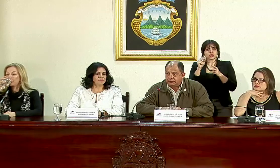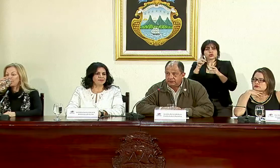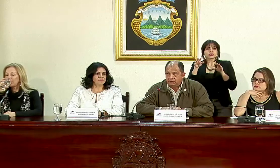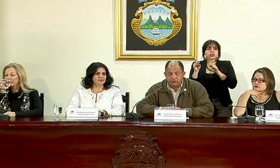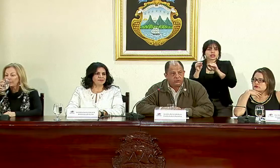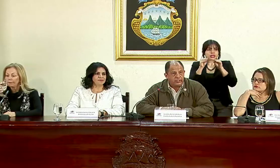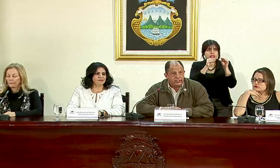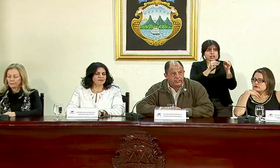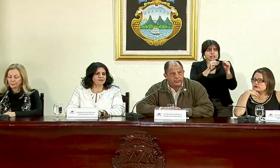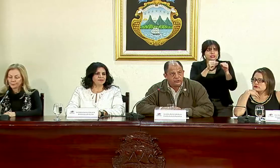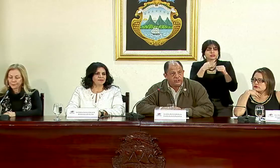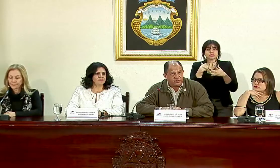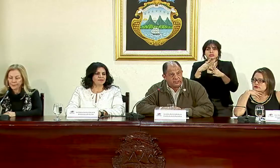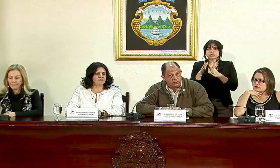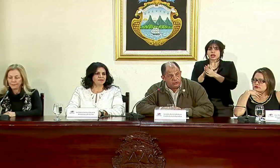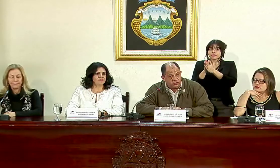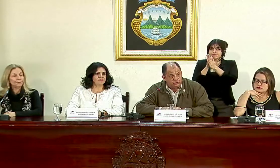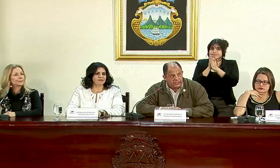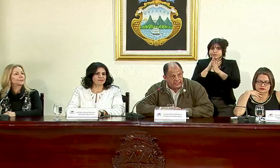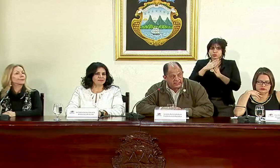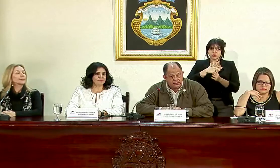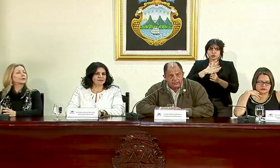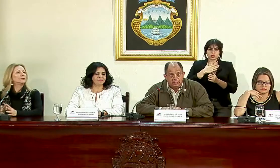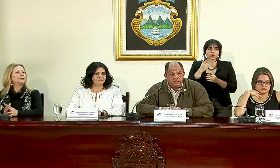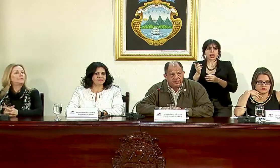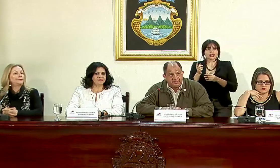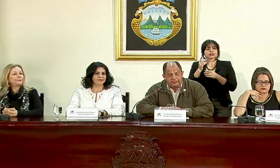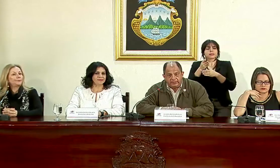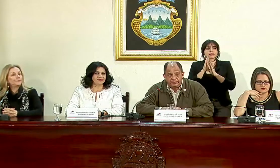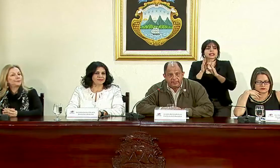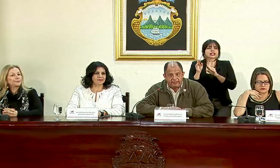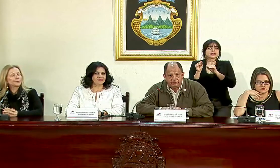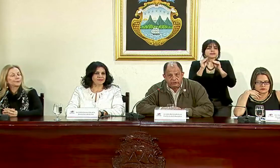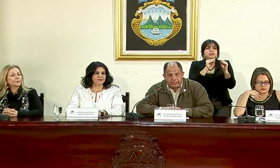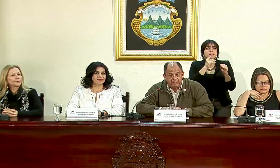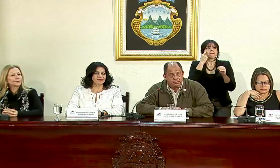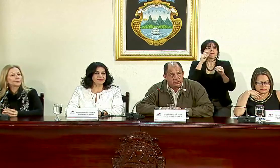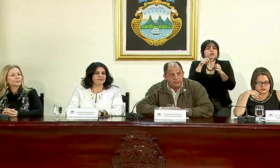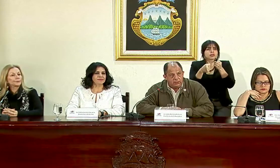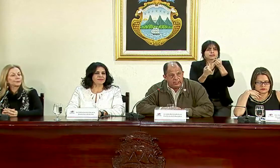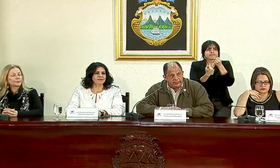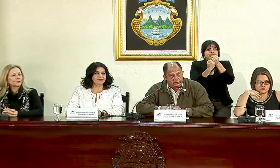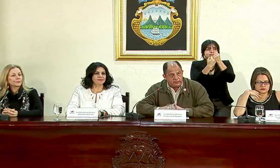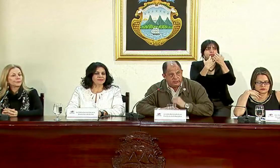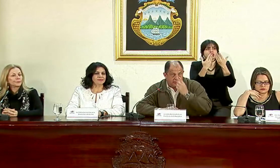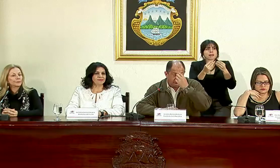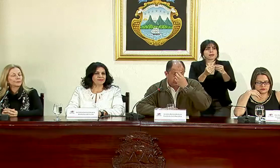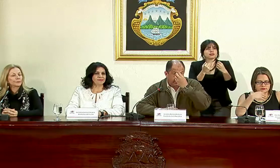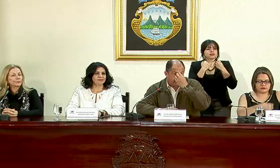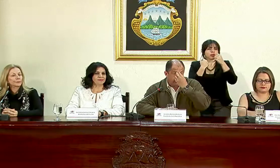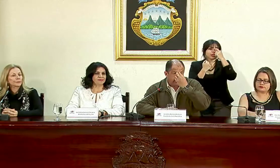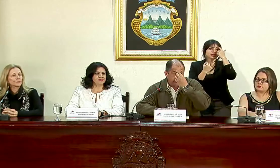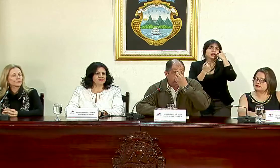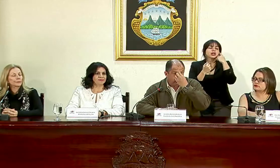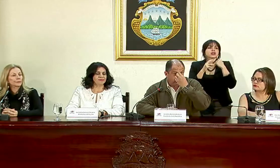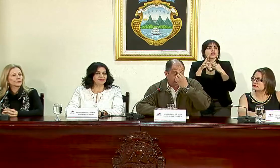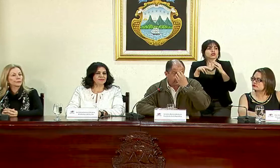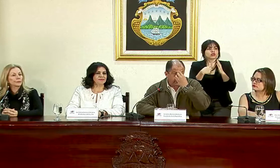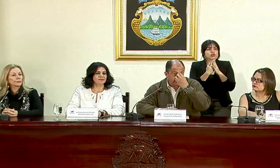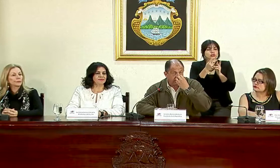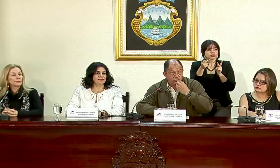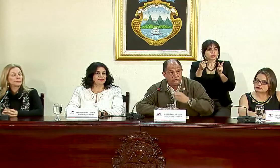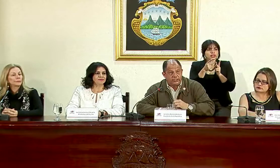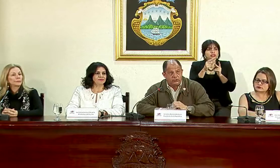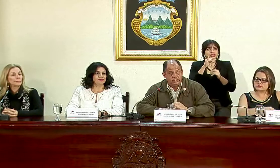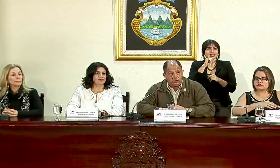ministra, se lo he solicitado yo a ella, precisamente para reforzar los cuadros del Instituto